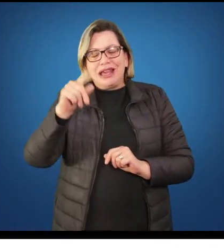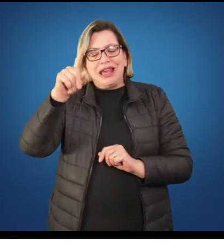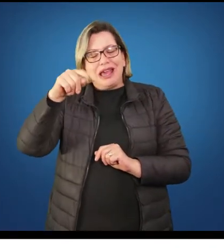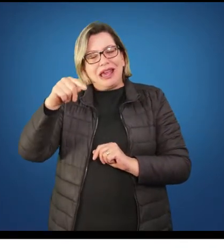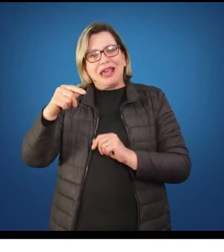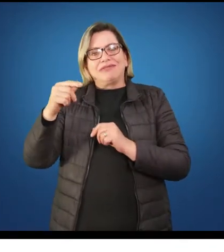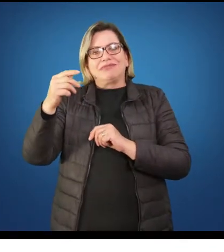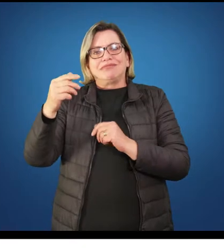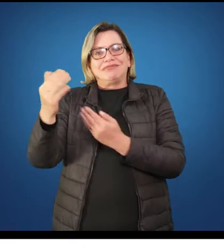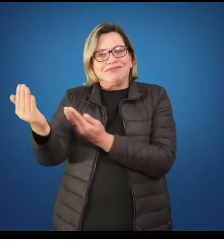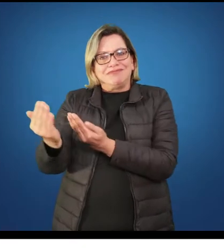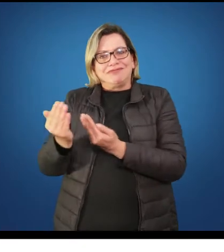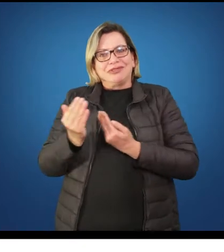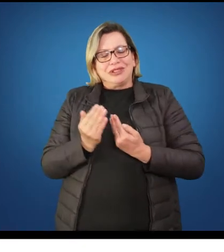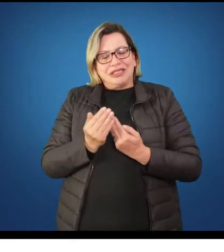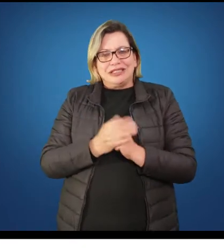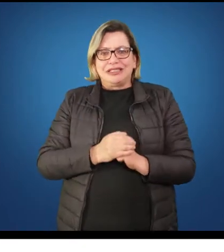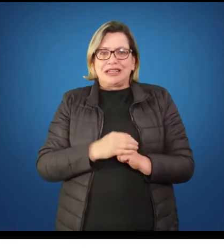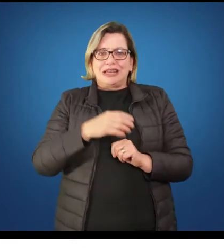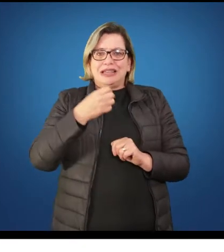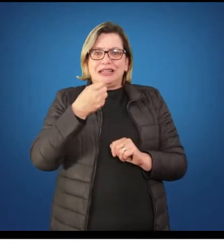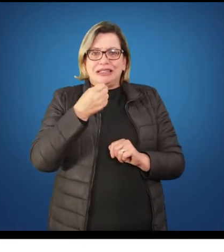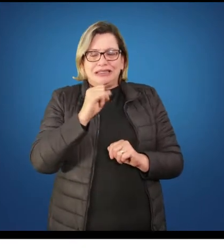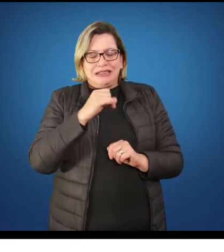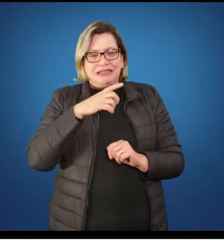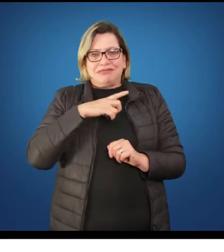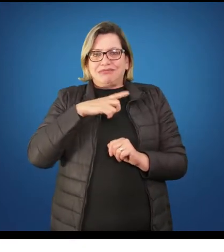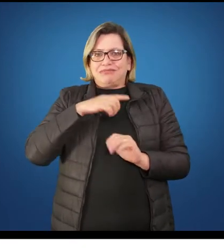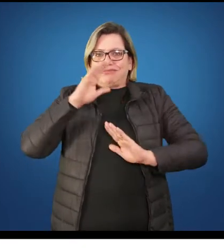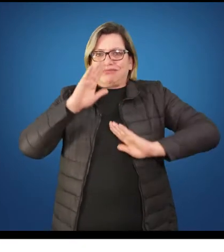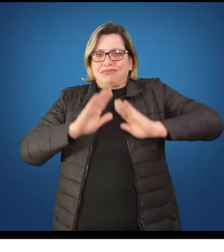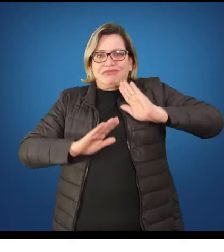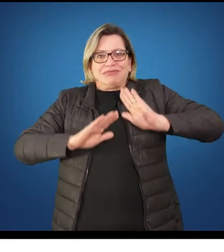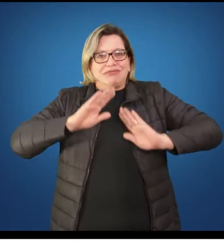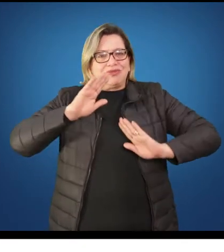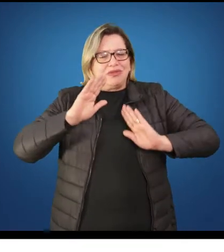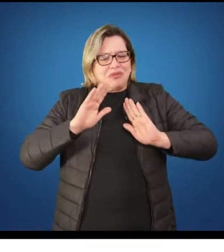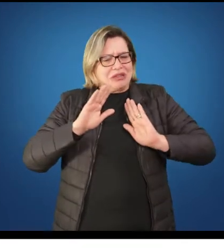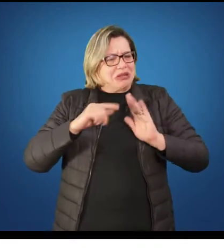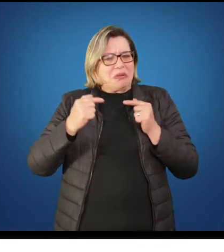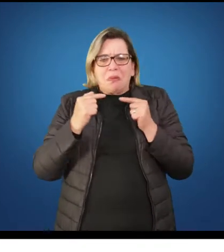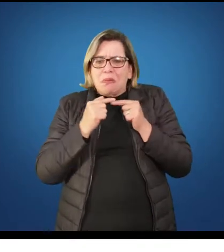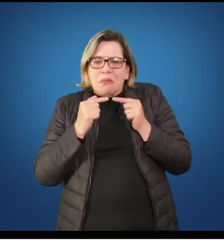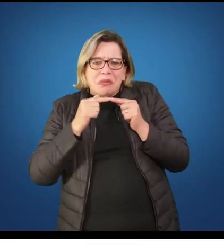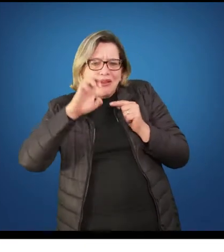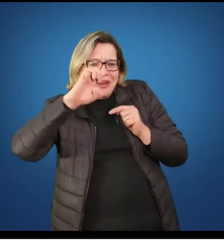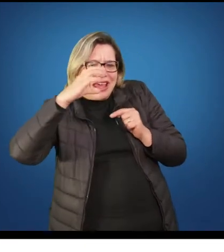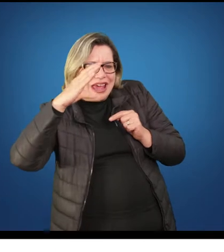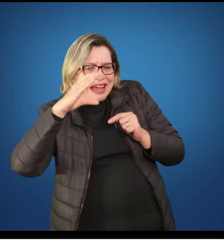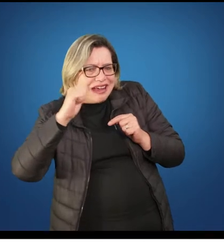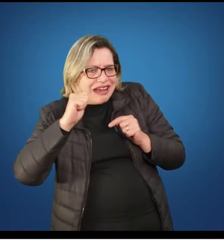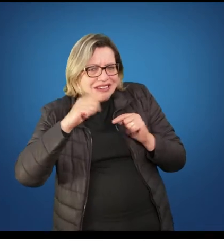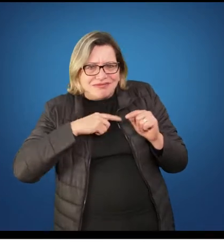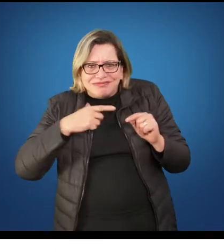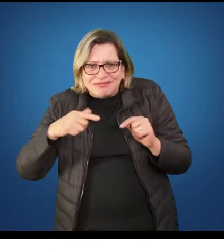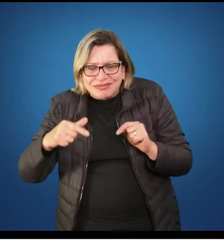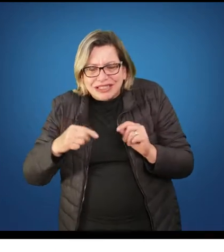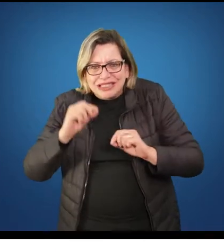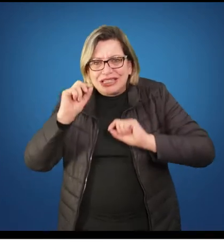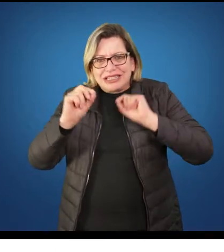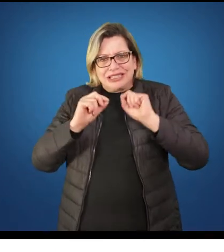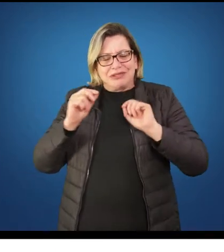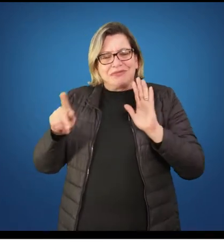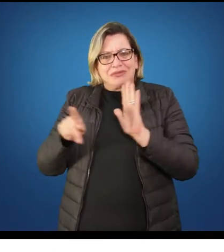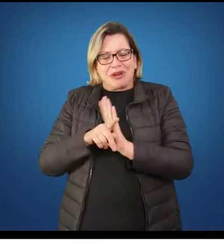uma orientação. Porém, de acordo com os estudos, cada estudo da área de desenvolvimento, a gente pode encontrar classificações um